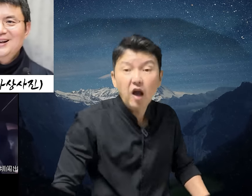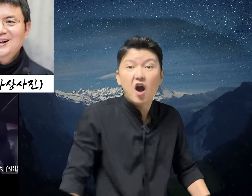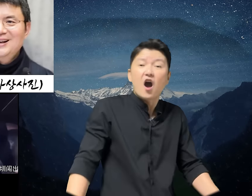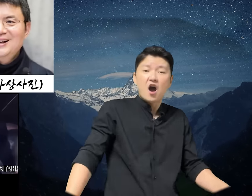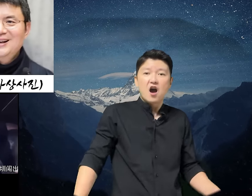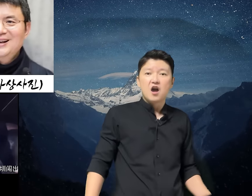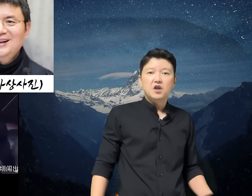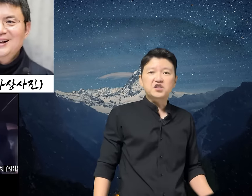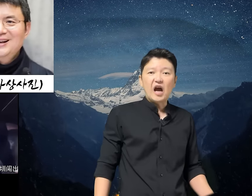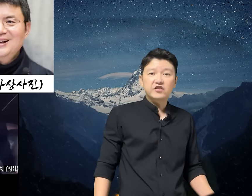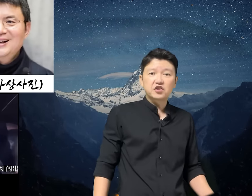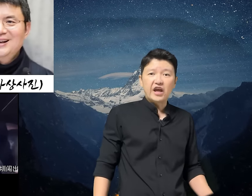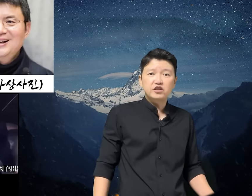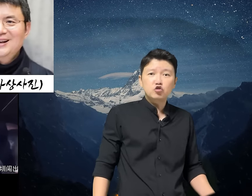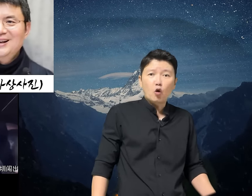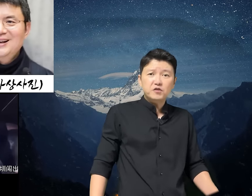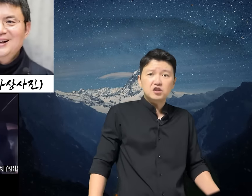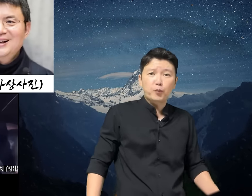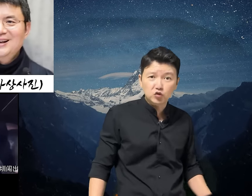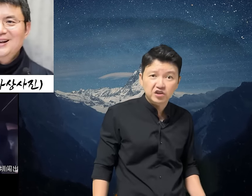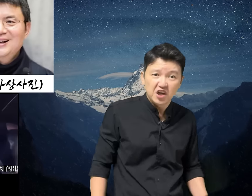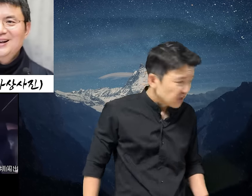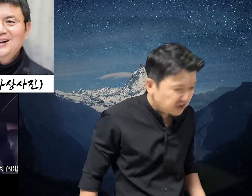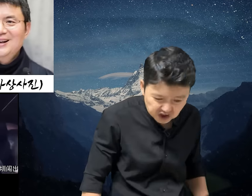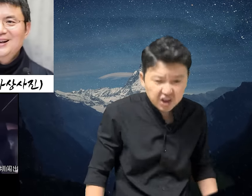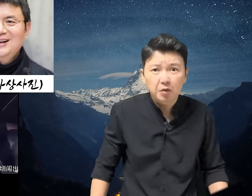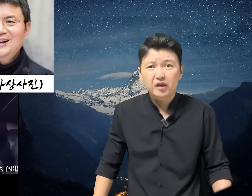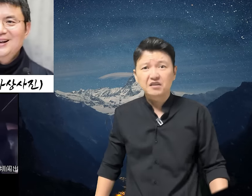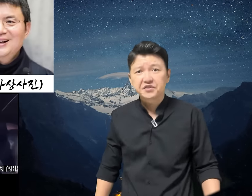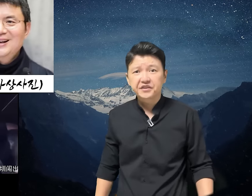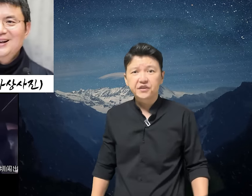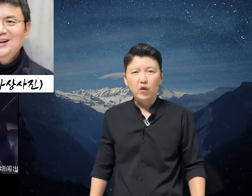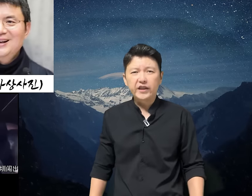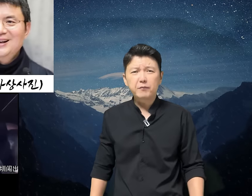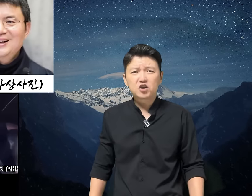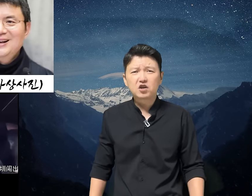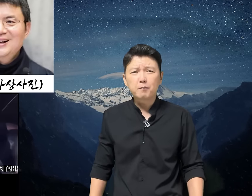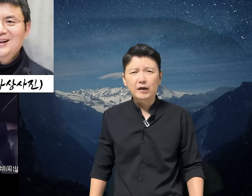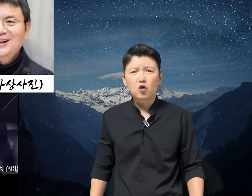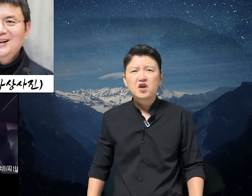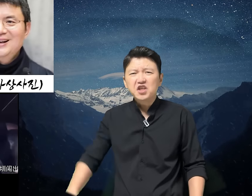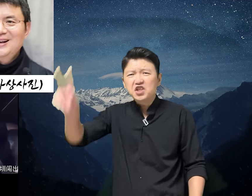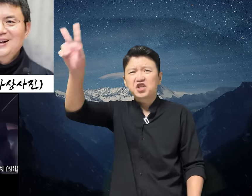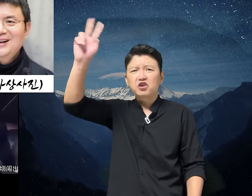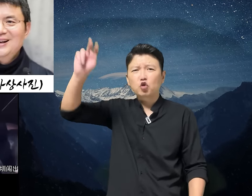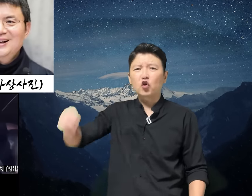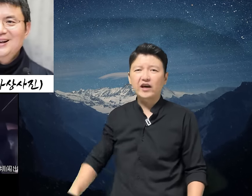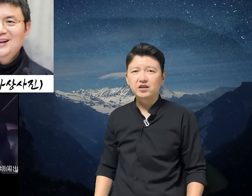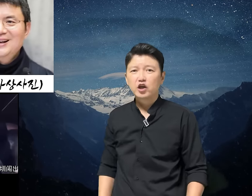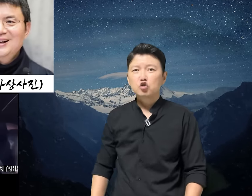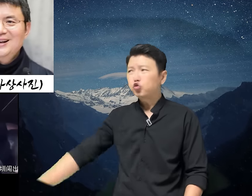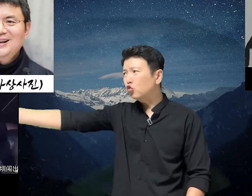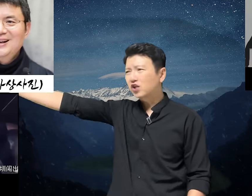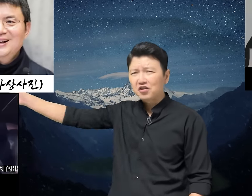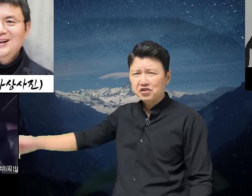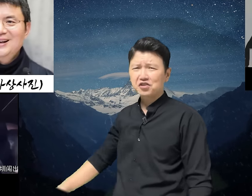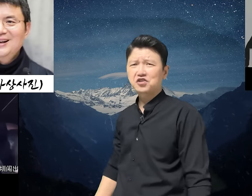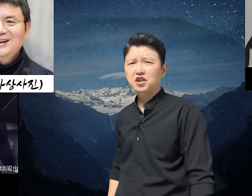이 차에서 내리는 놈들을 보더니 기겁을 하는데 왜냐면 그건 바로 이 세 또라이 두 정여섯 승리